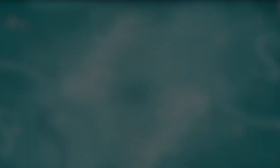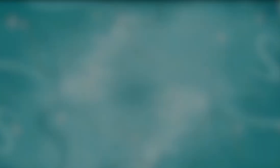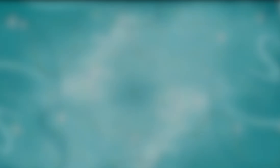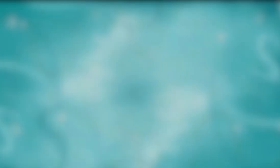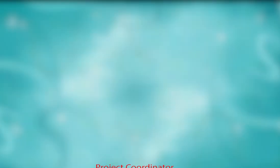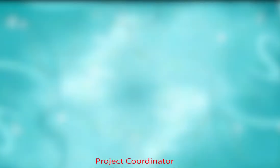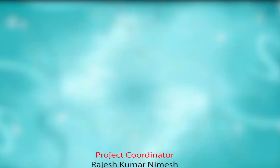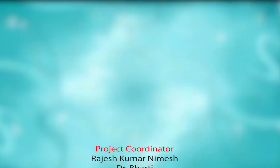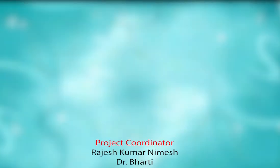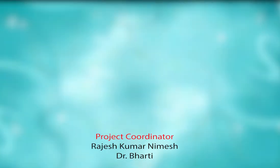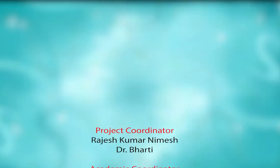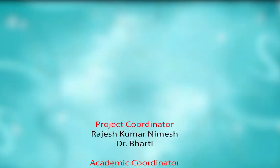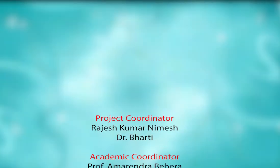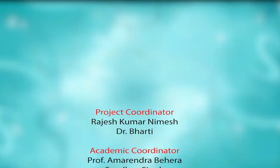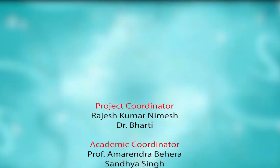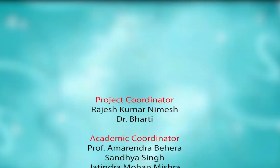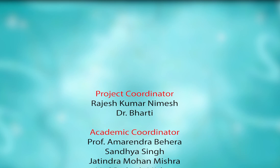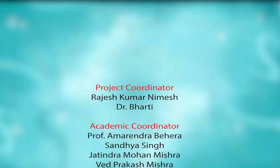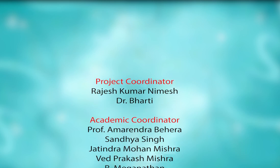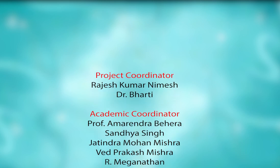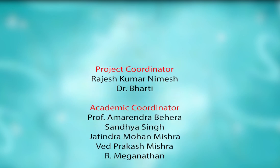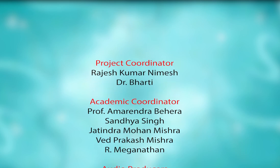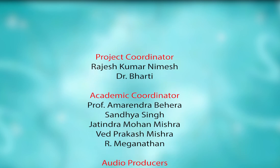मता सैनिक चाहाँ मेरो मता